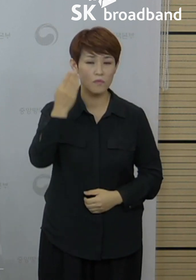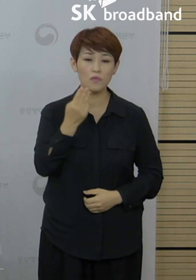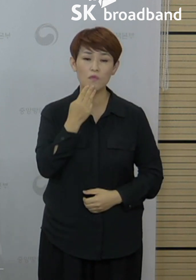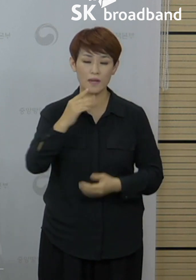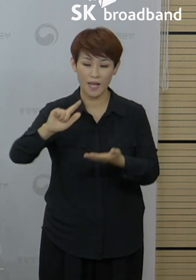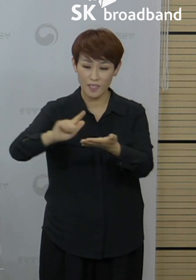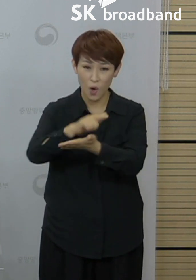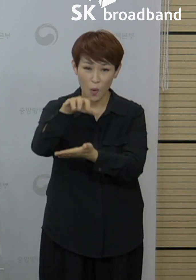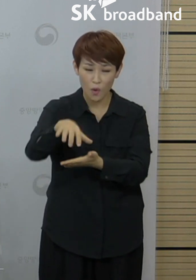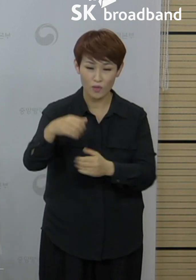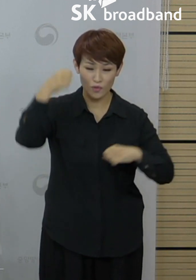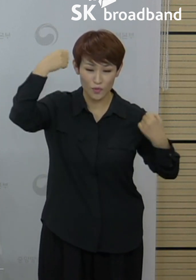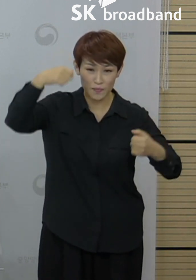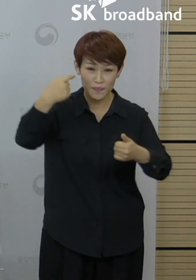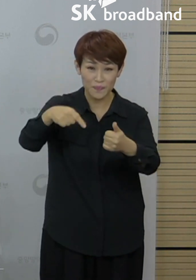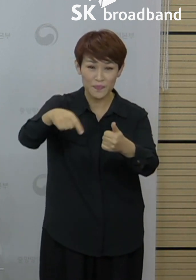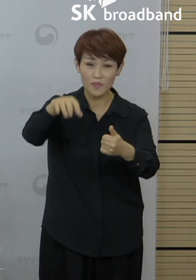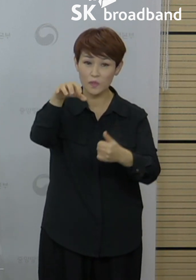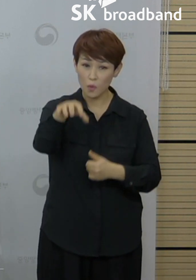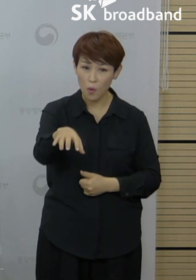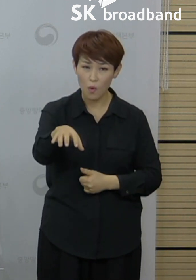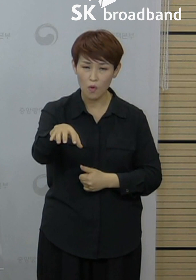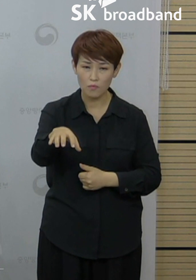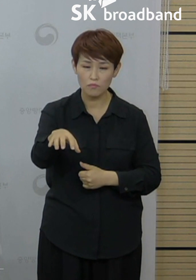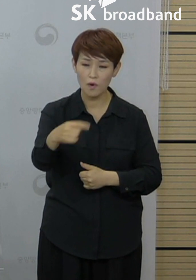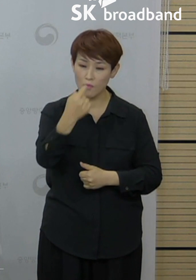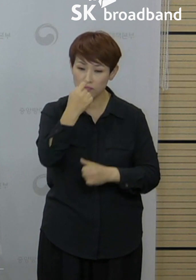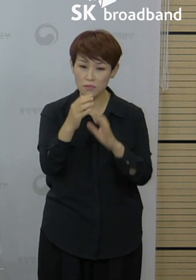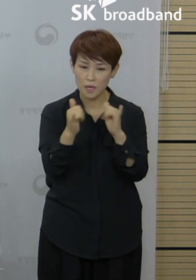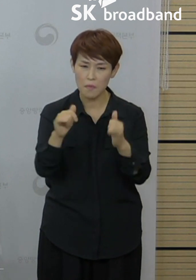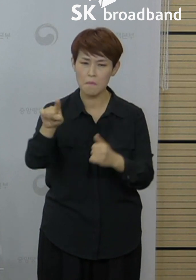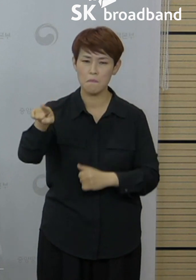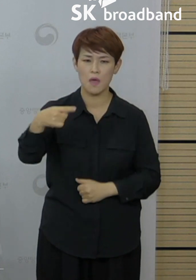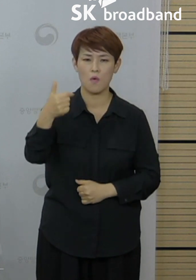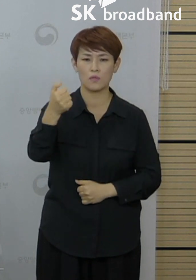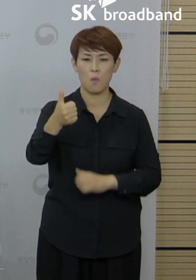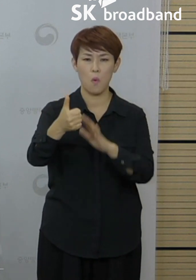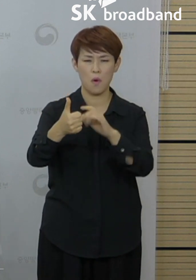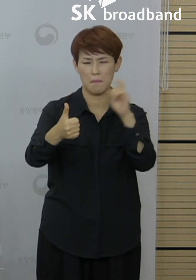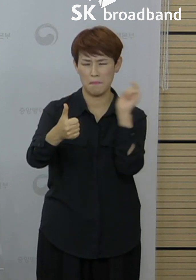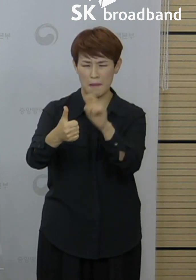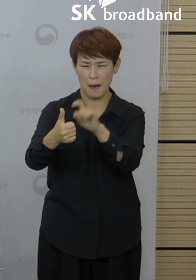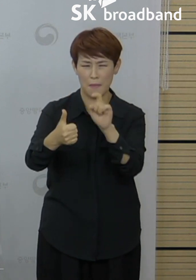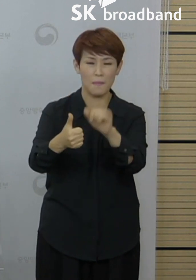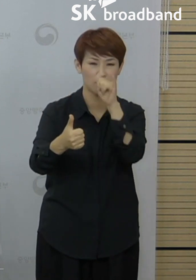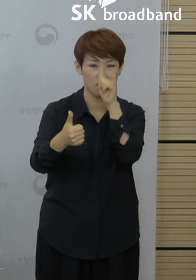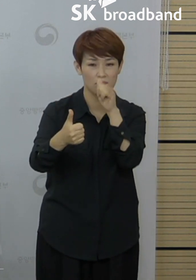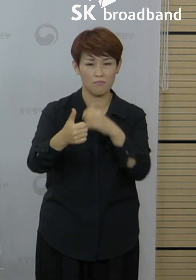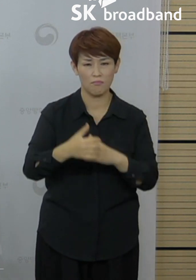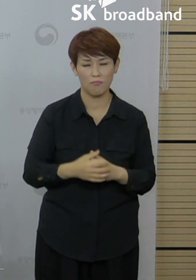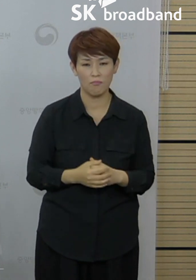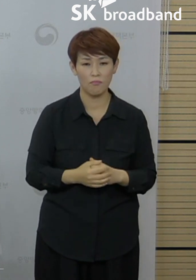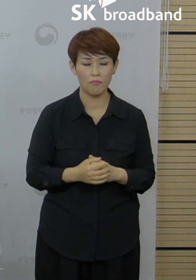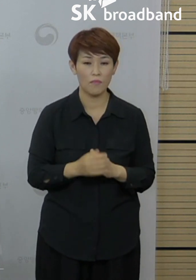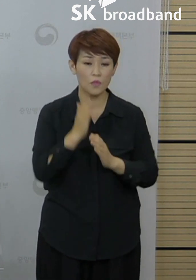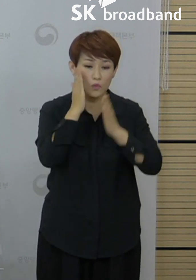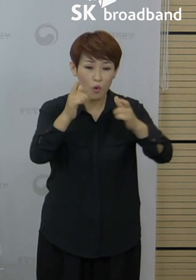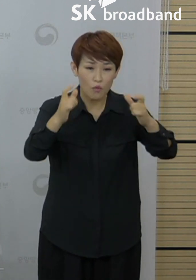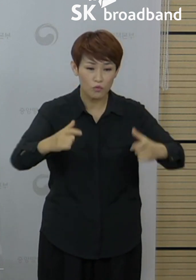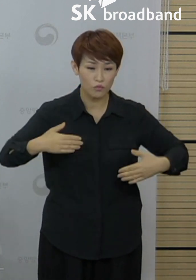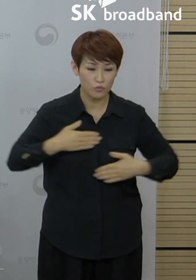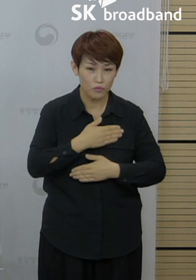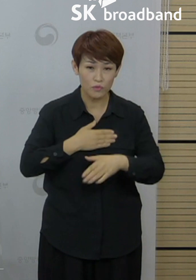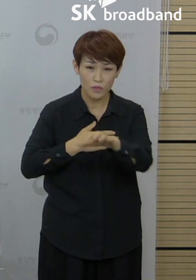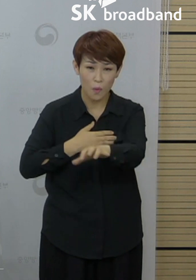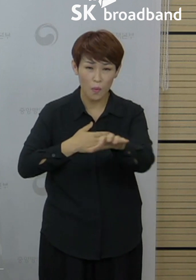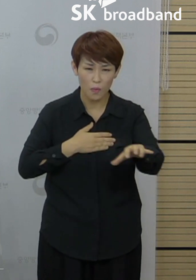강서구의 댄스교습 관련해서 수강생 등 155명이 확진된 사례가 있었고 서울 서초구의 사우나와